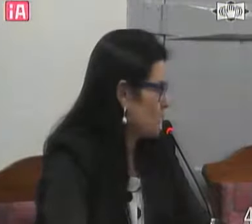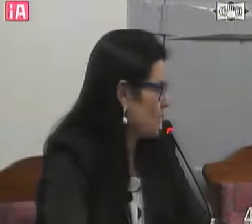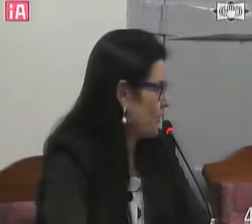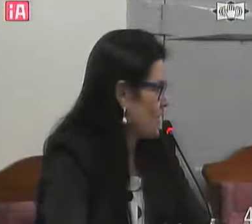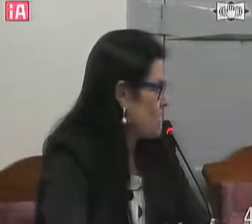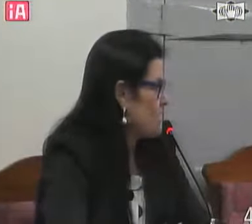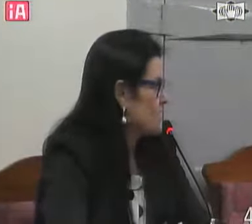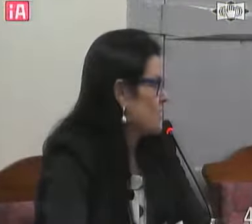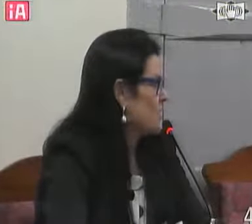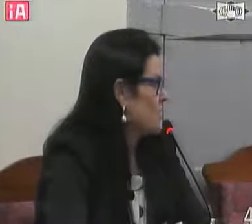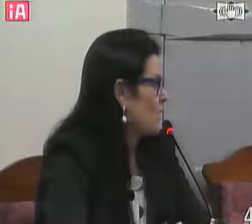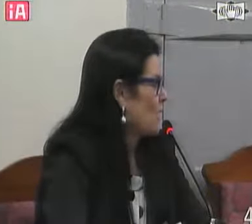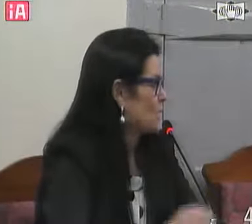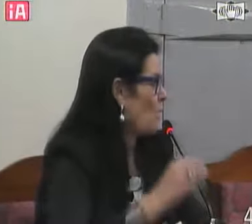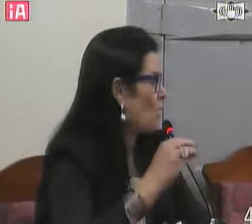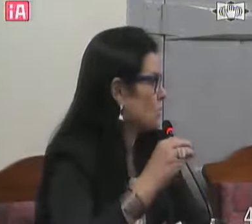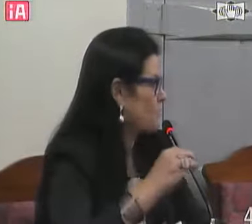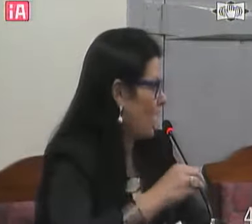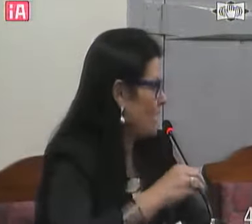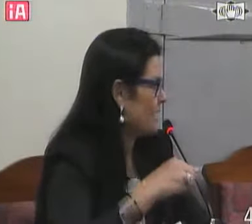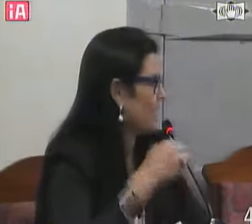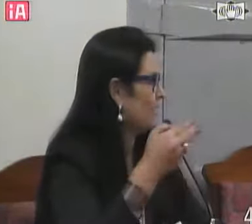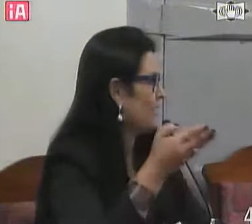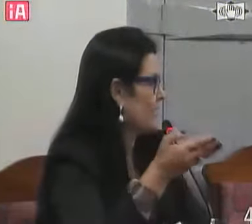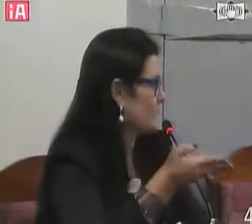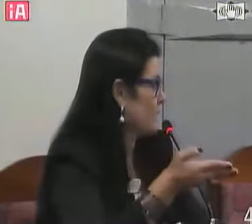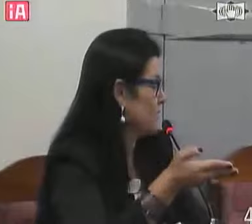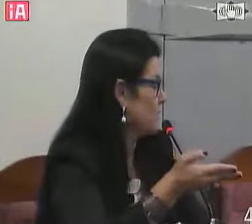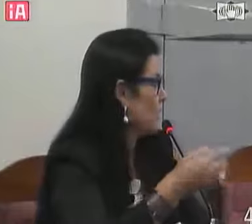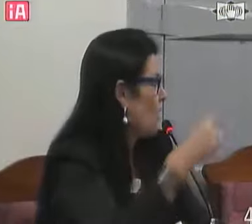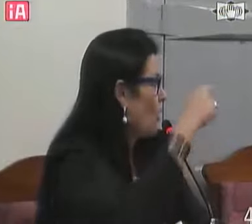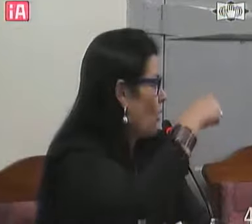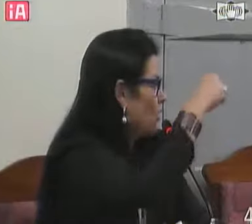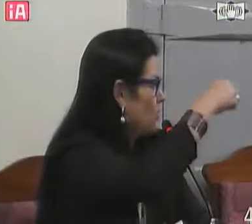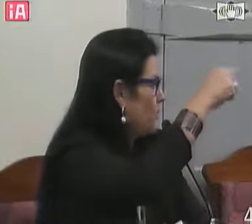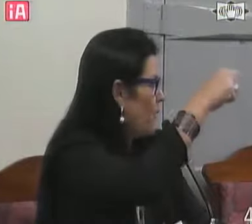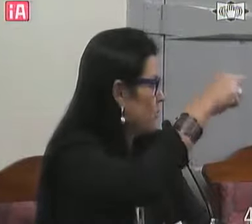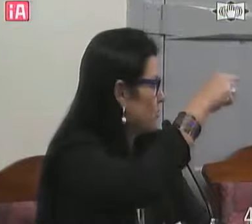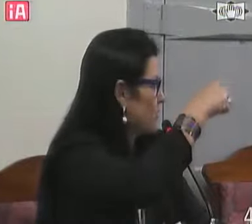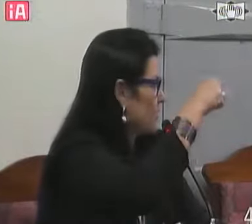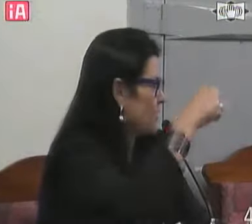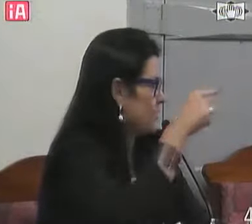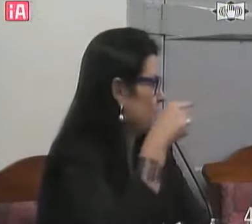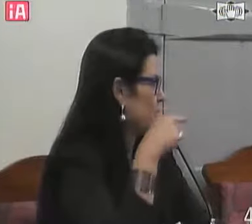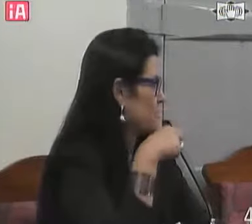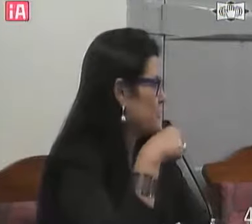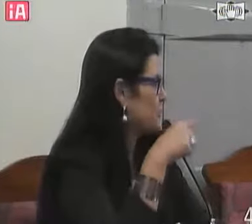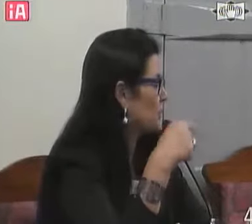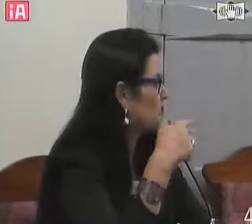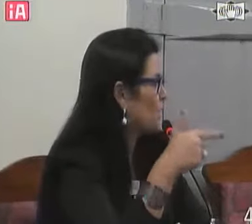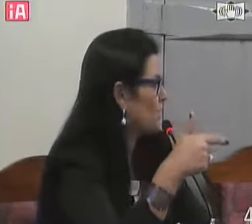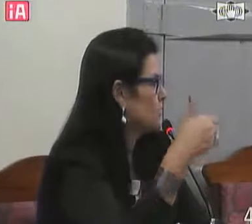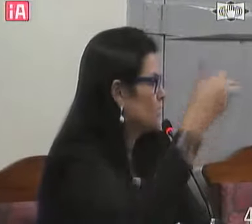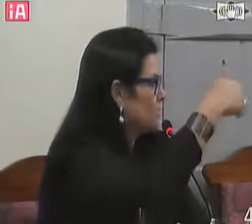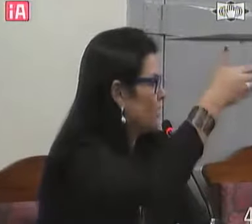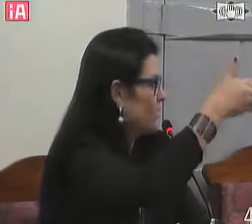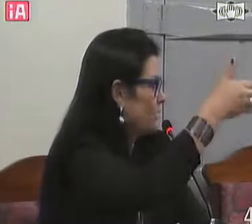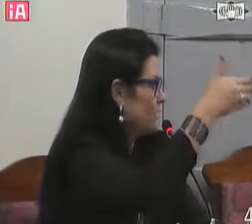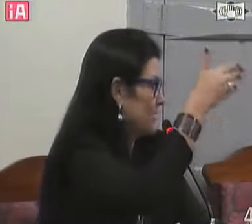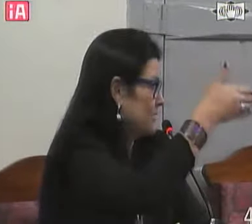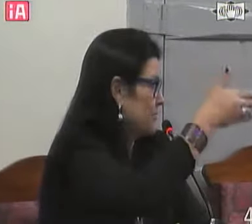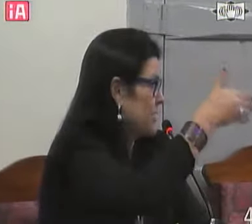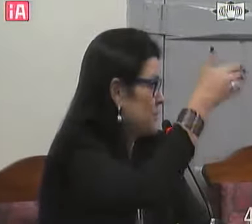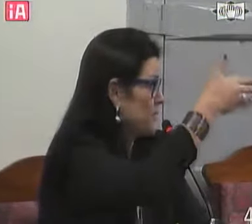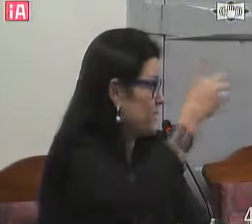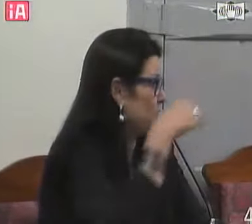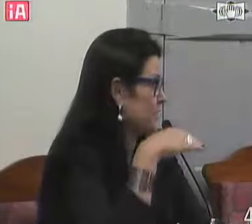discussão Seria uma coisa Contrária Aquele requerimento Ou pontos Agora afirmativos Pontuando O que o